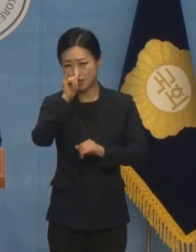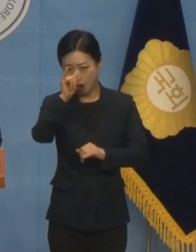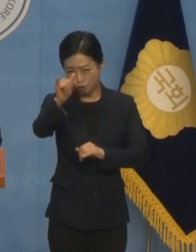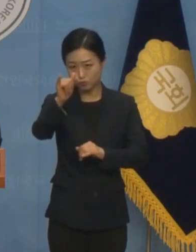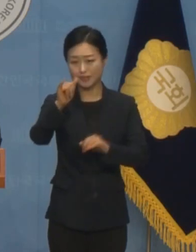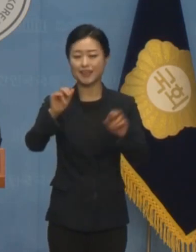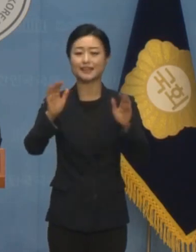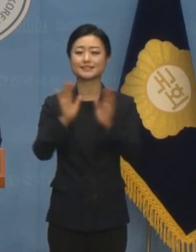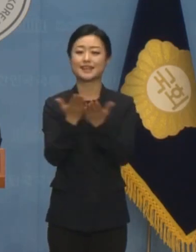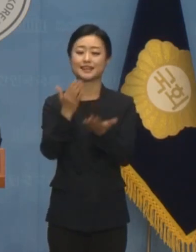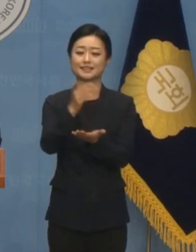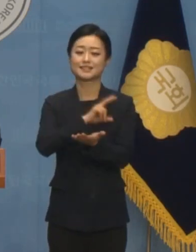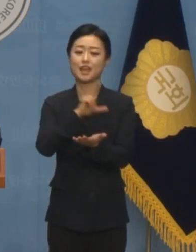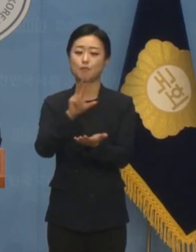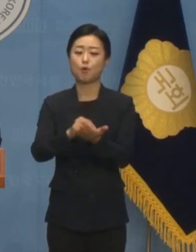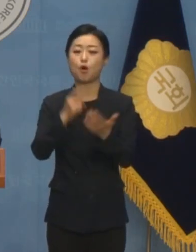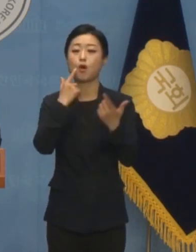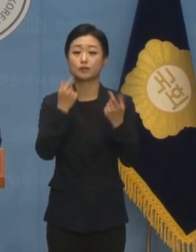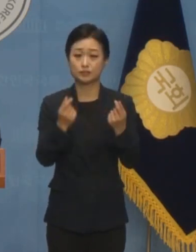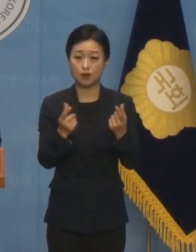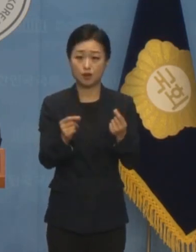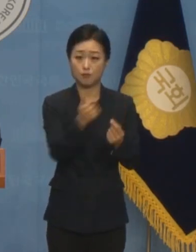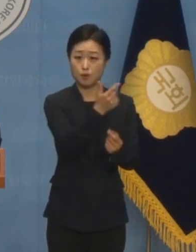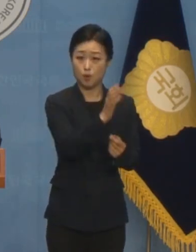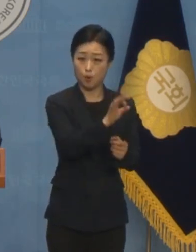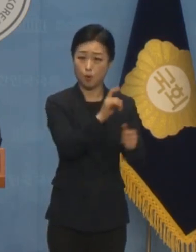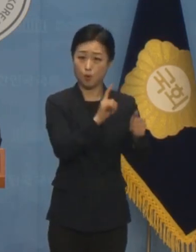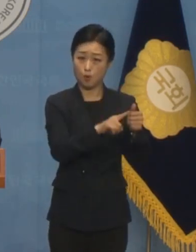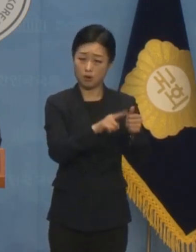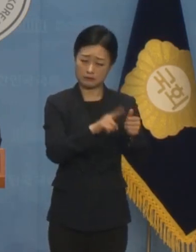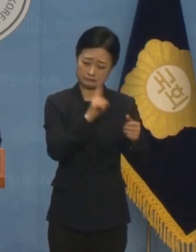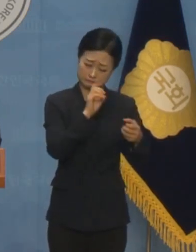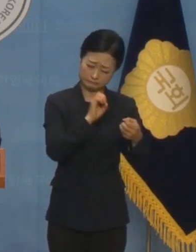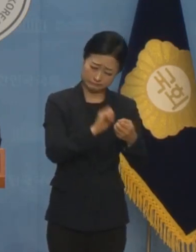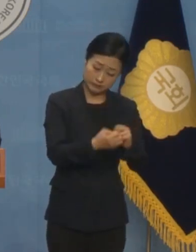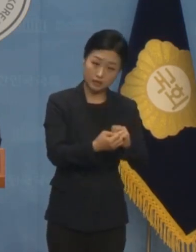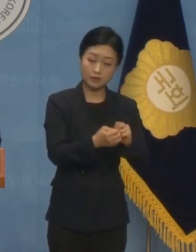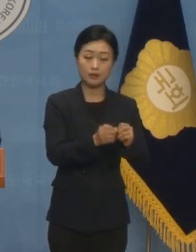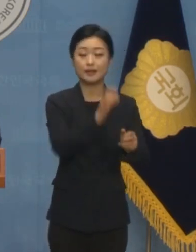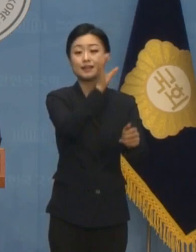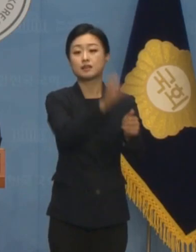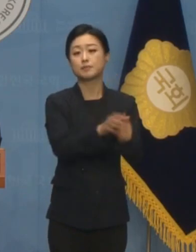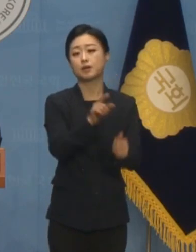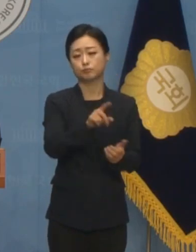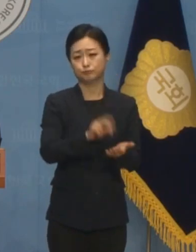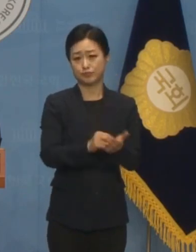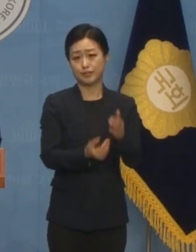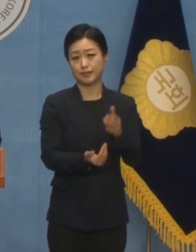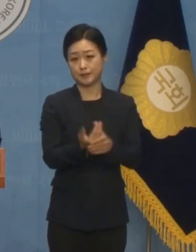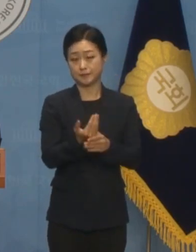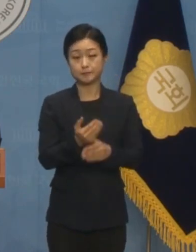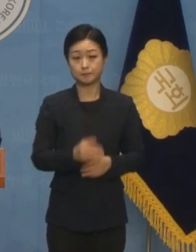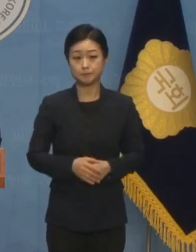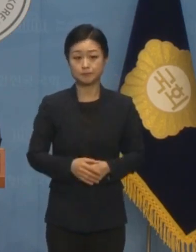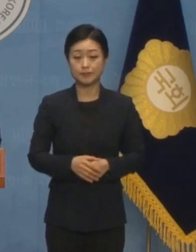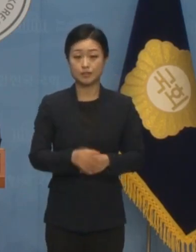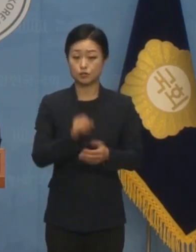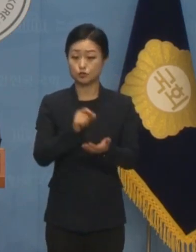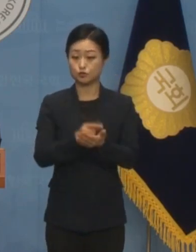아래 전행을 일삼는 반장 음석대를 연상케 합니다 대한축구협회는